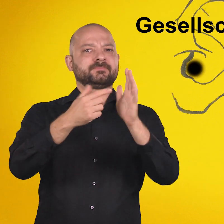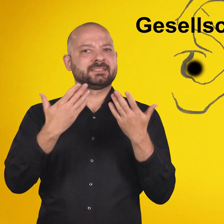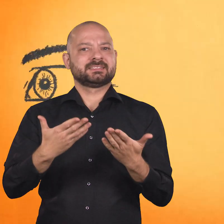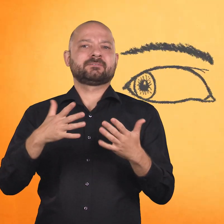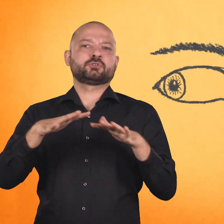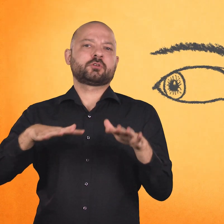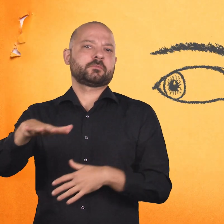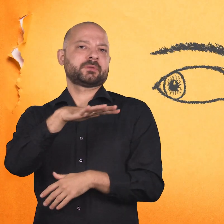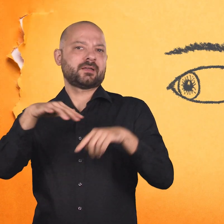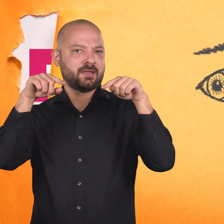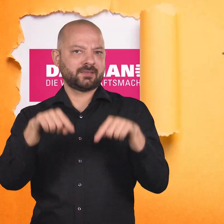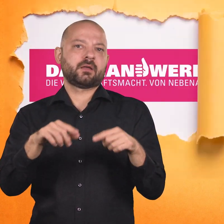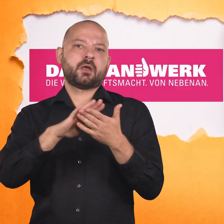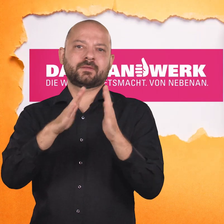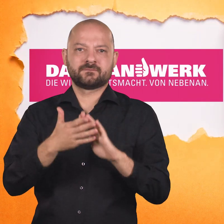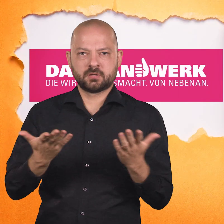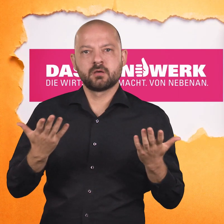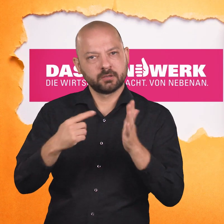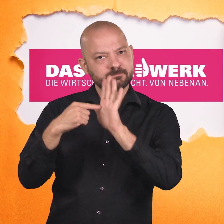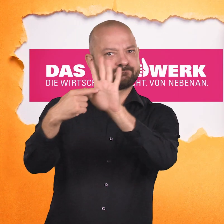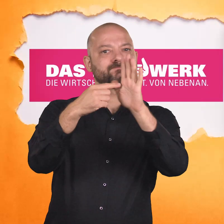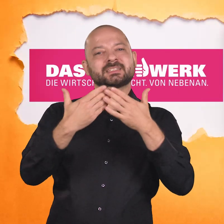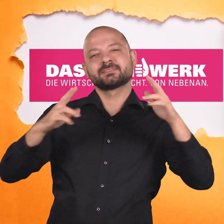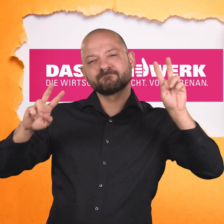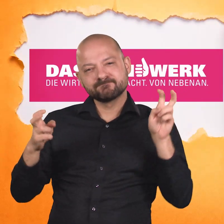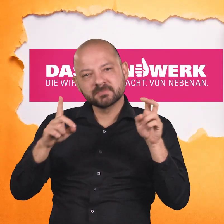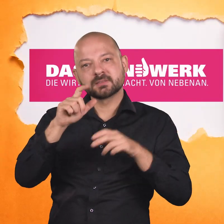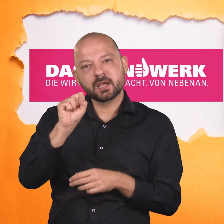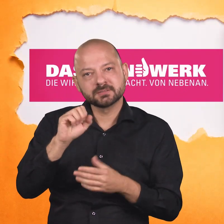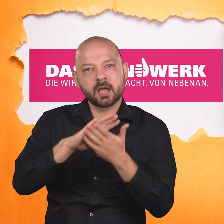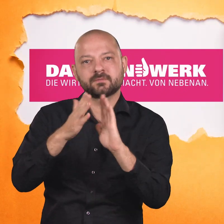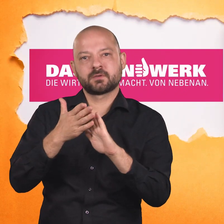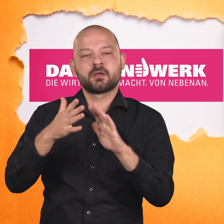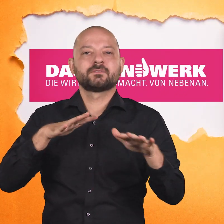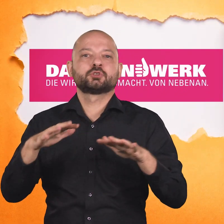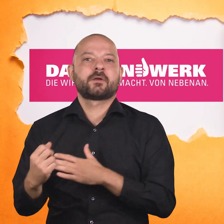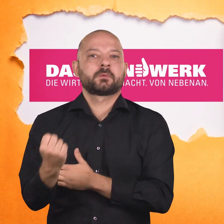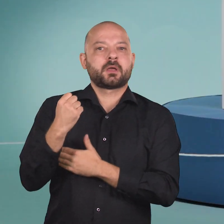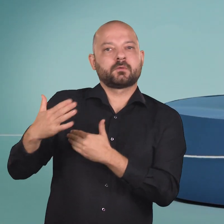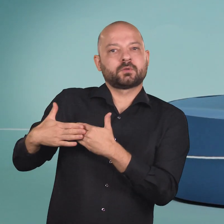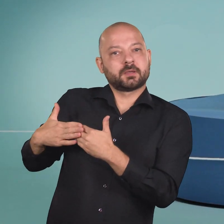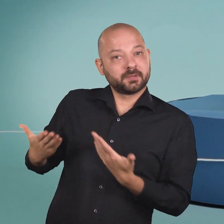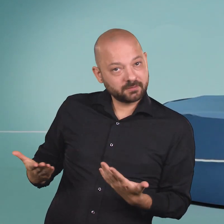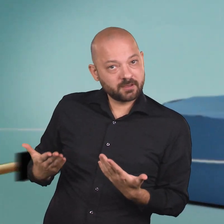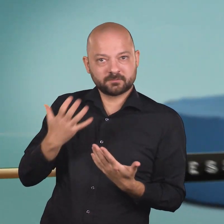und sich das Handwerk, die Wirtschaftsmacht von nebenan, als starke Marke etabliert. Wir sind